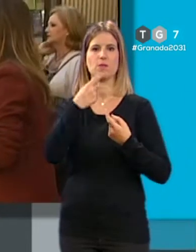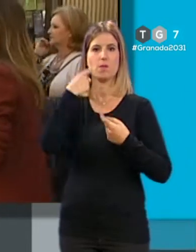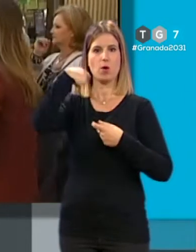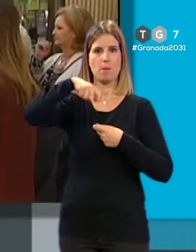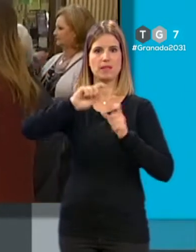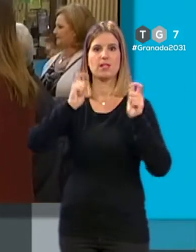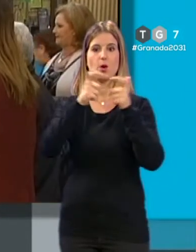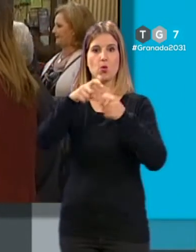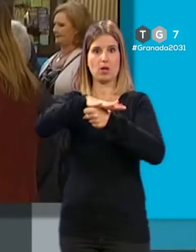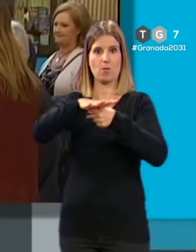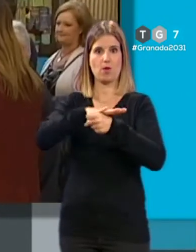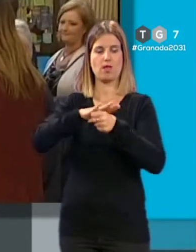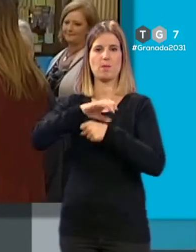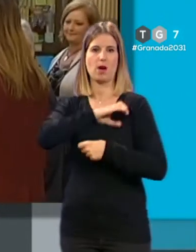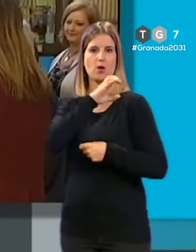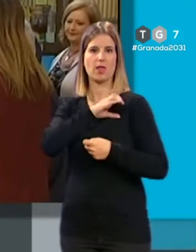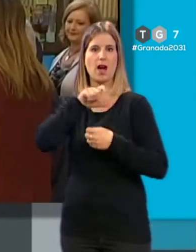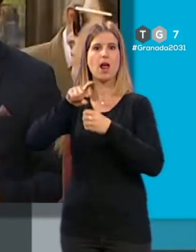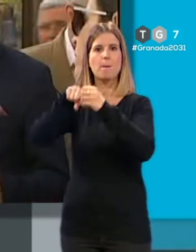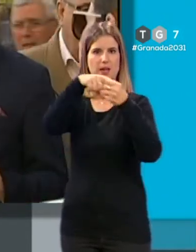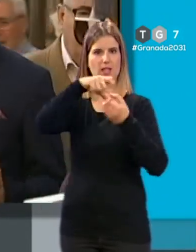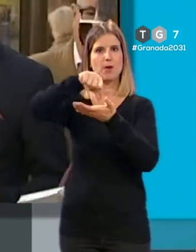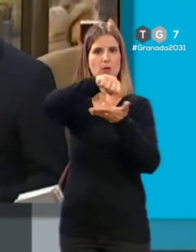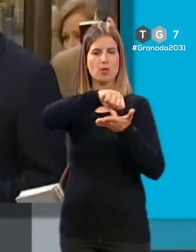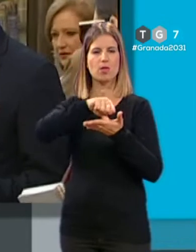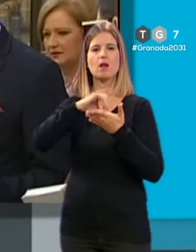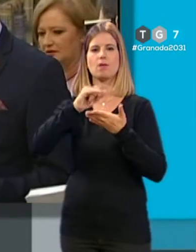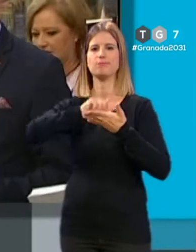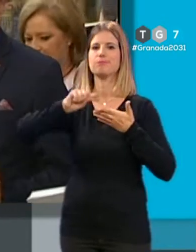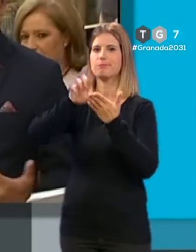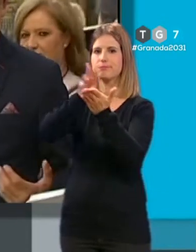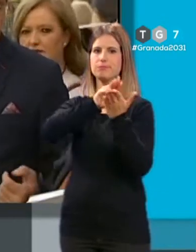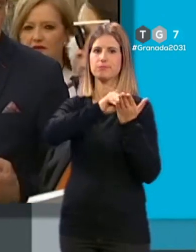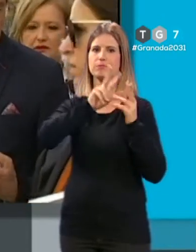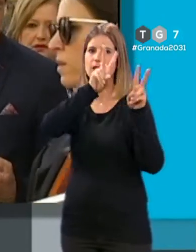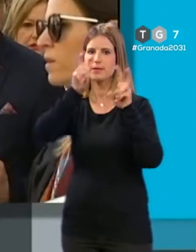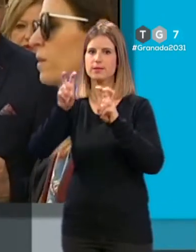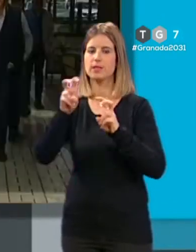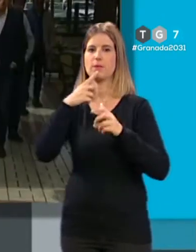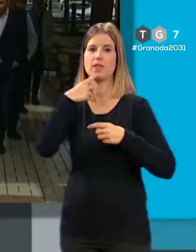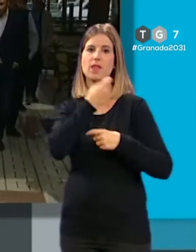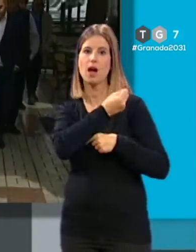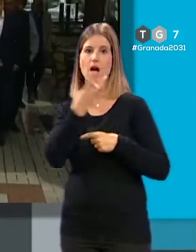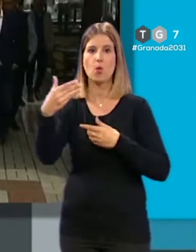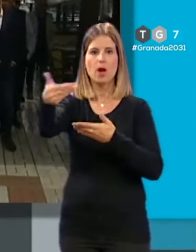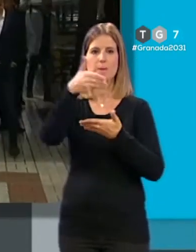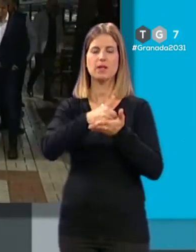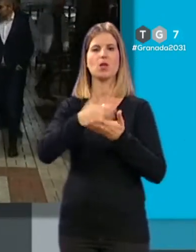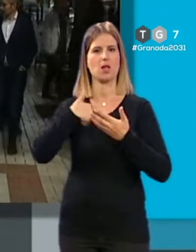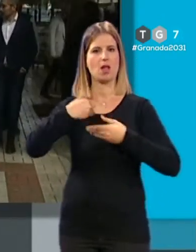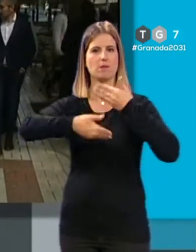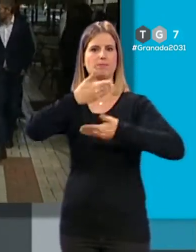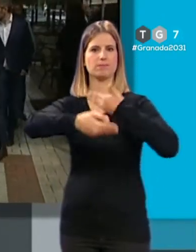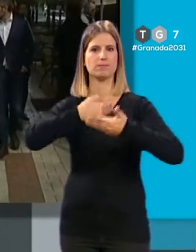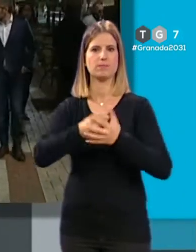Junta Municipal de Distrito como la concejala de Participación Ciudadana han tomado nota de estas cuestiones, afirmando que algunas de estas peticiones ya están en